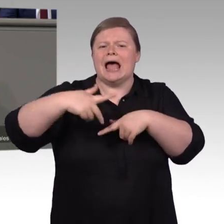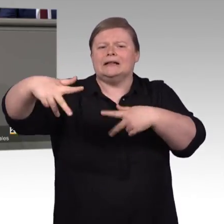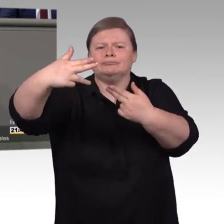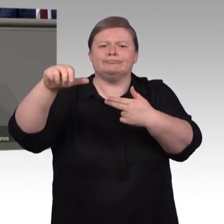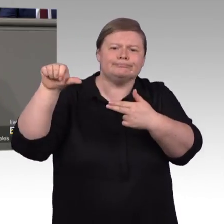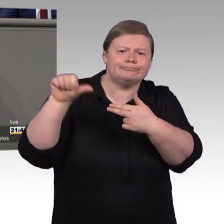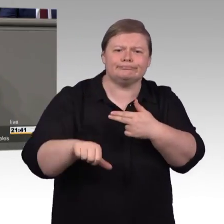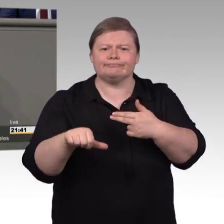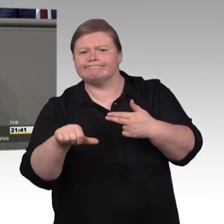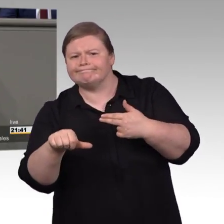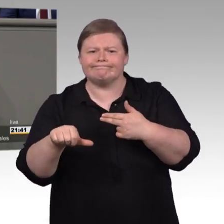Legislaturperiode zu beraten.